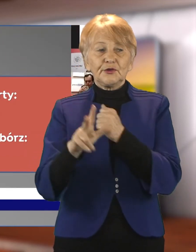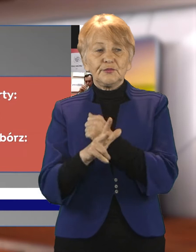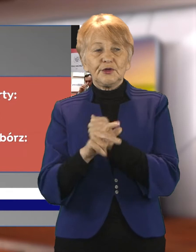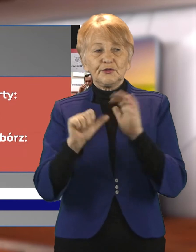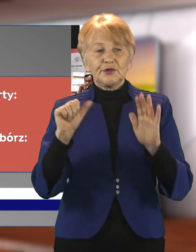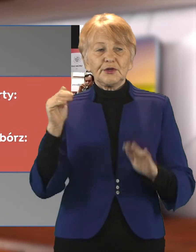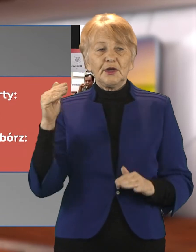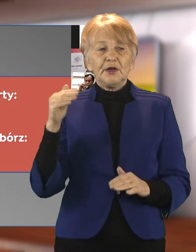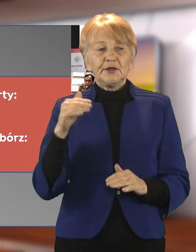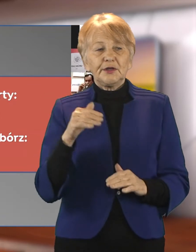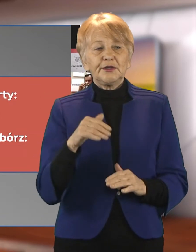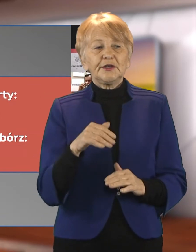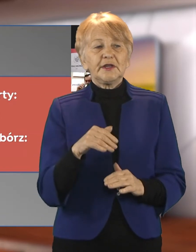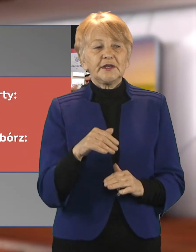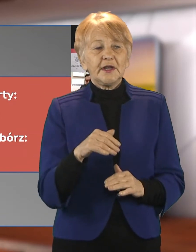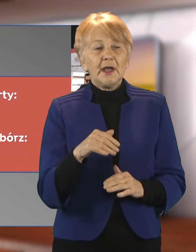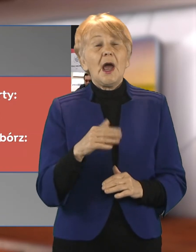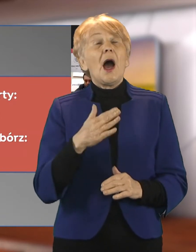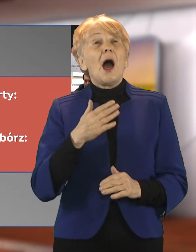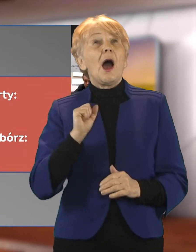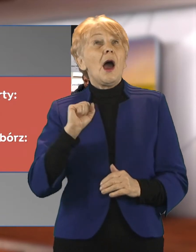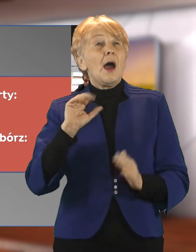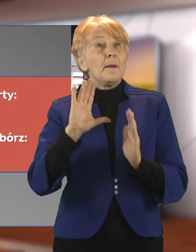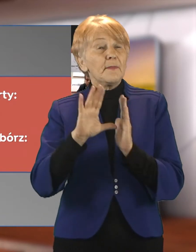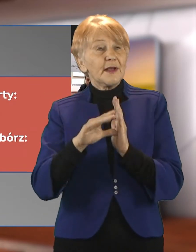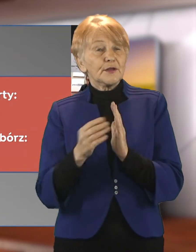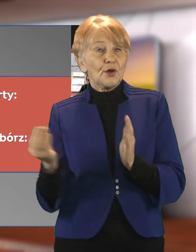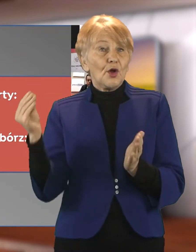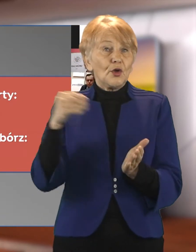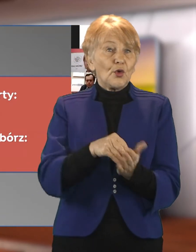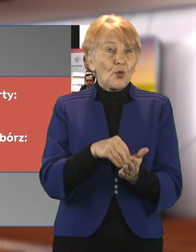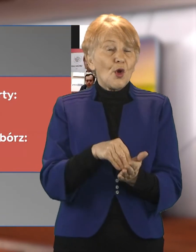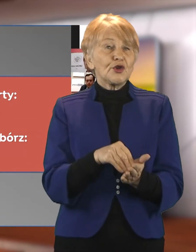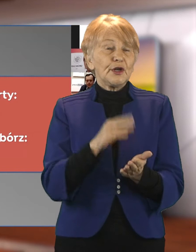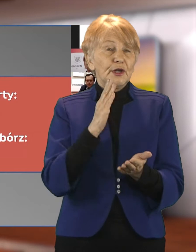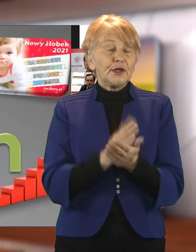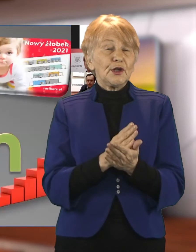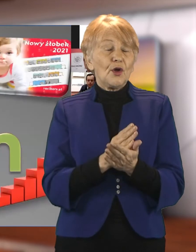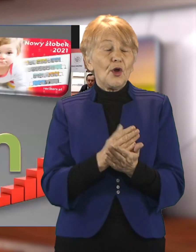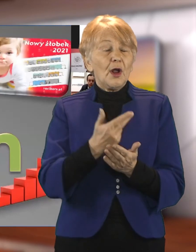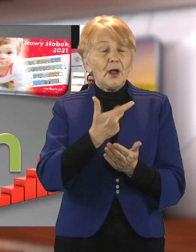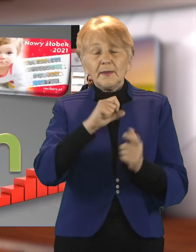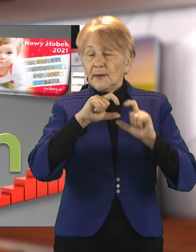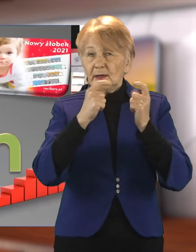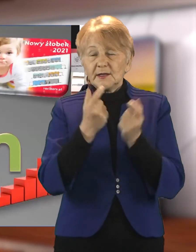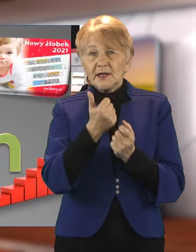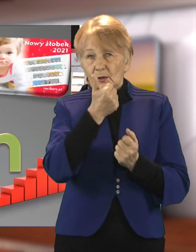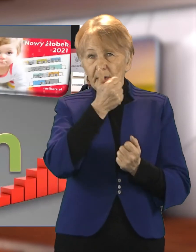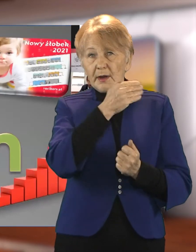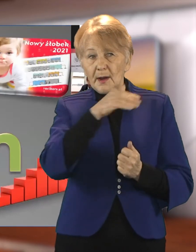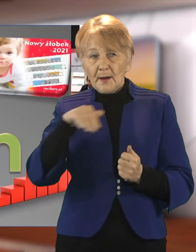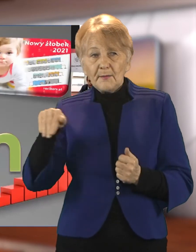nasz wkład oceniamy na 986 tysięcy, niecały milion złotych. Rekordowe